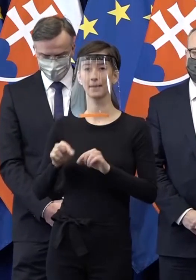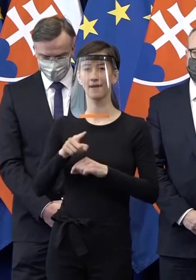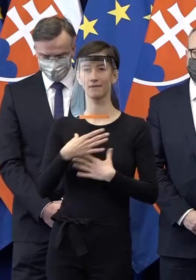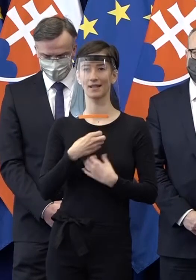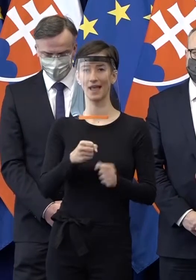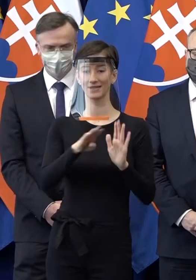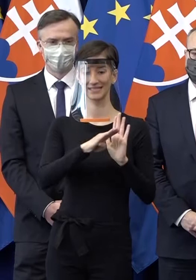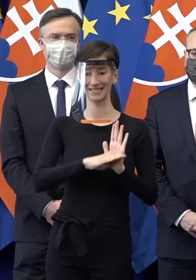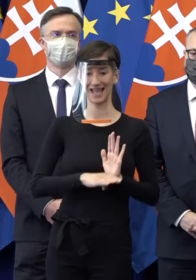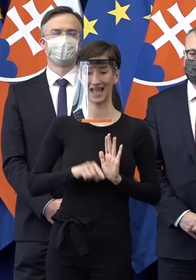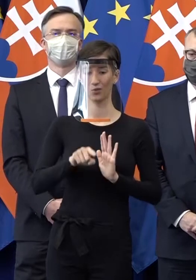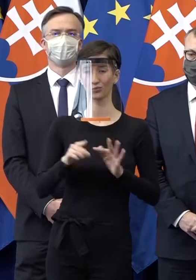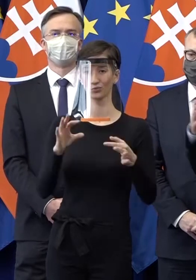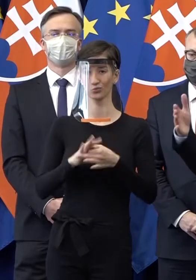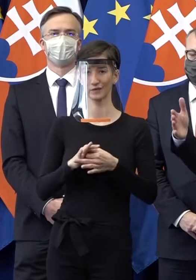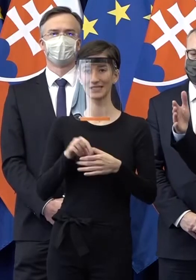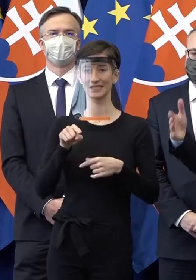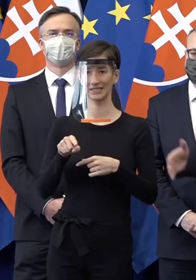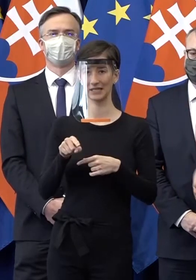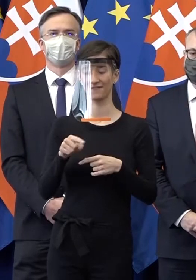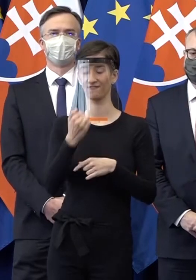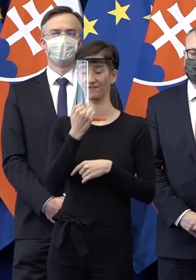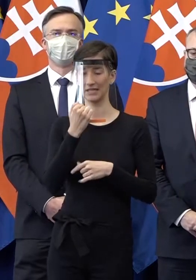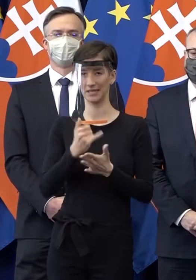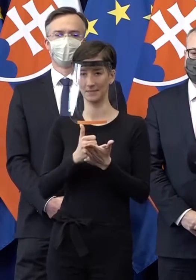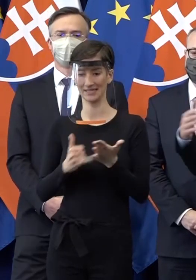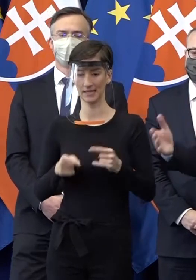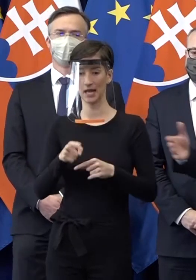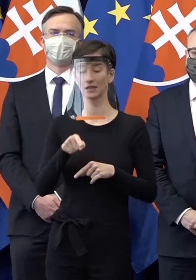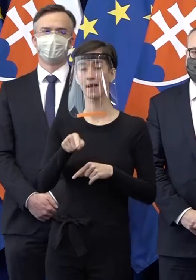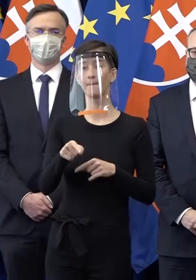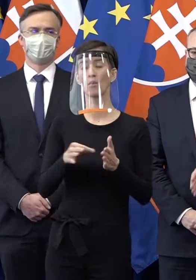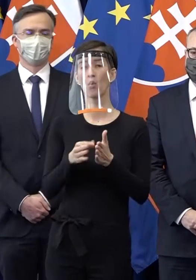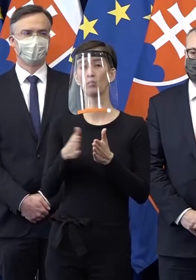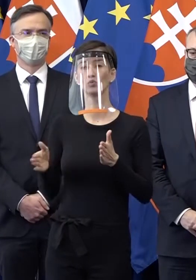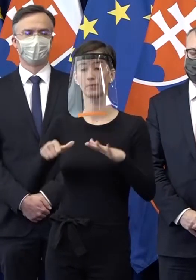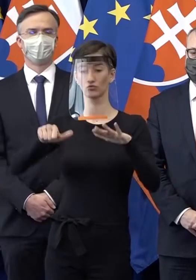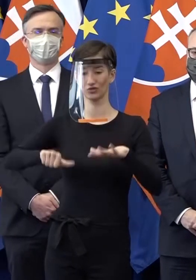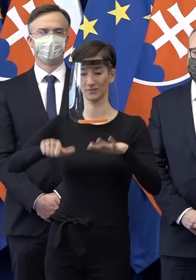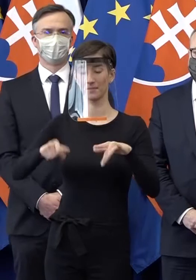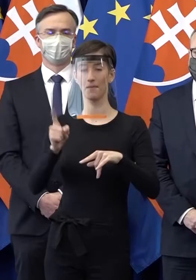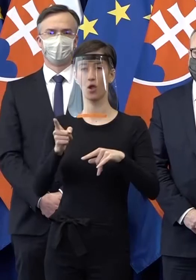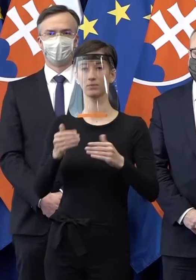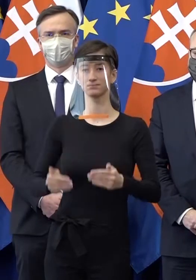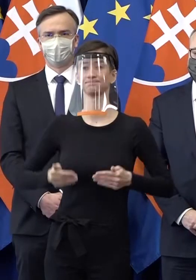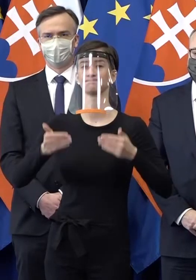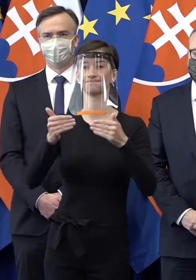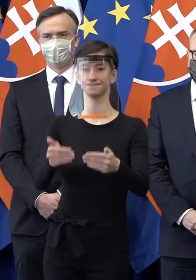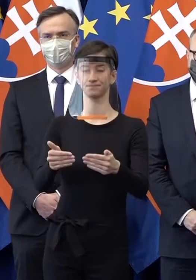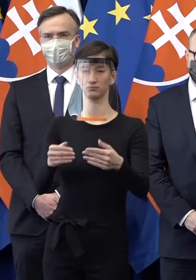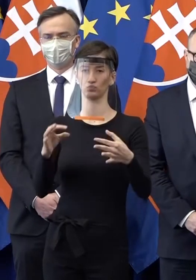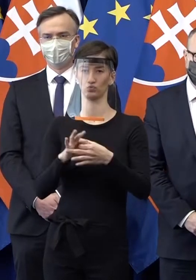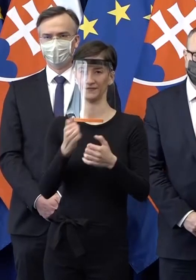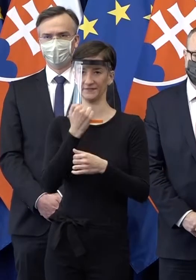zákona o konkurze, kde by sa práve na nejakú dobu asi šiestich mesiacov odložili konkurzne konania, tak ako povedal aj